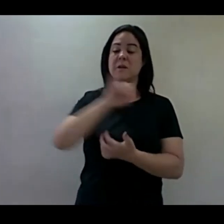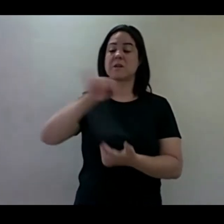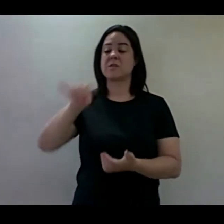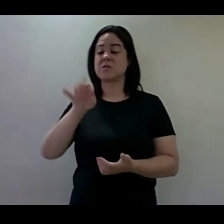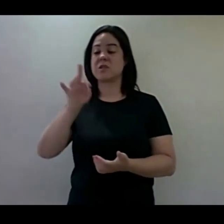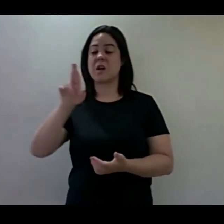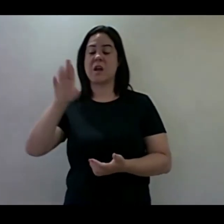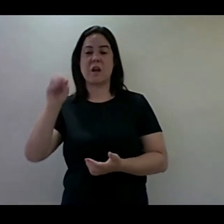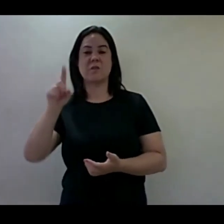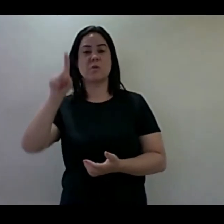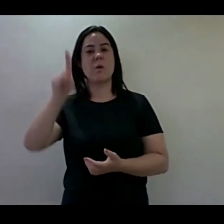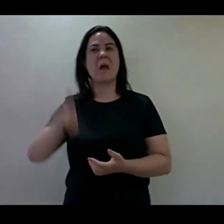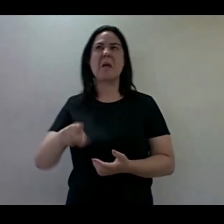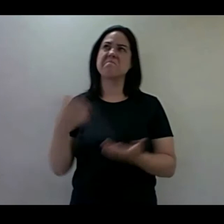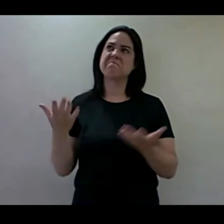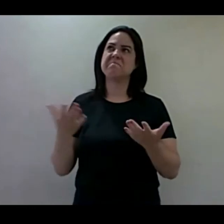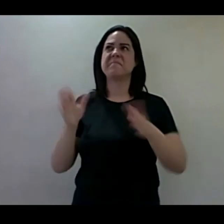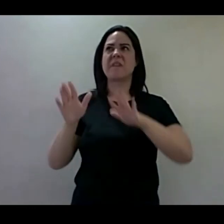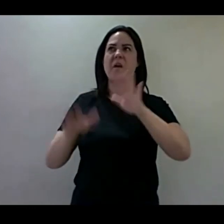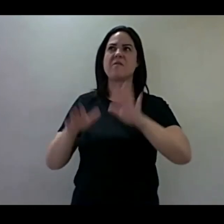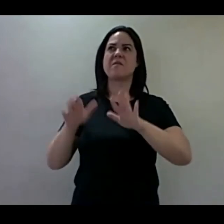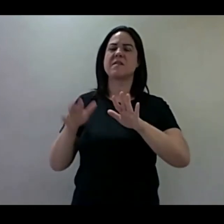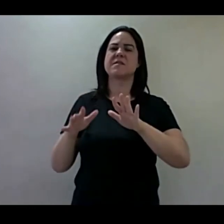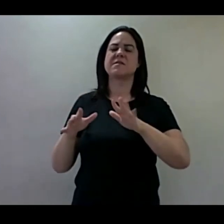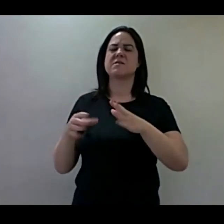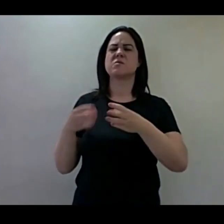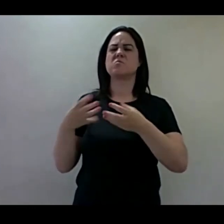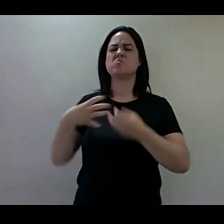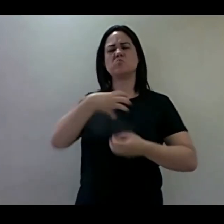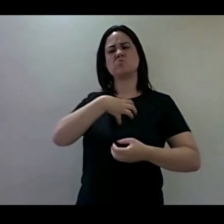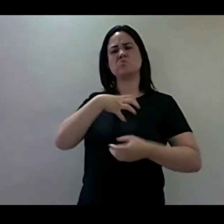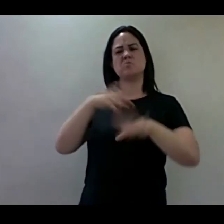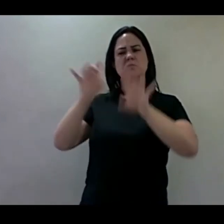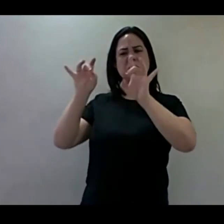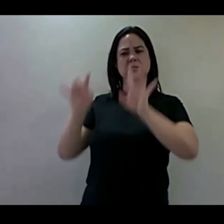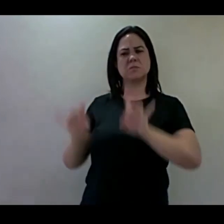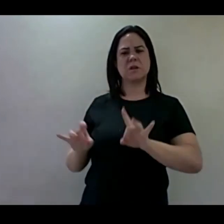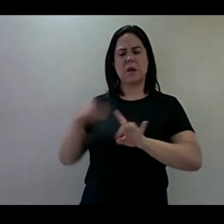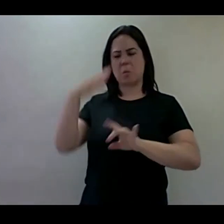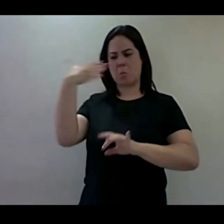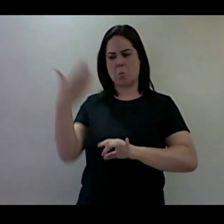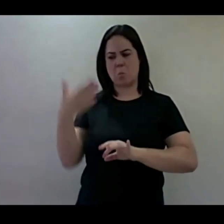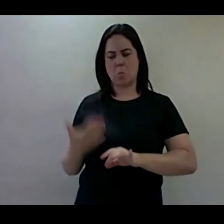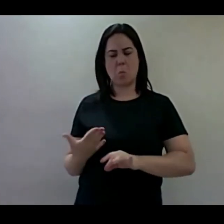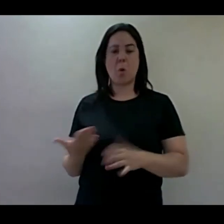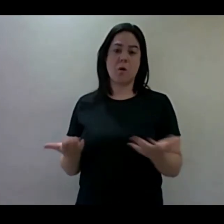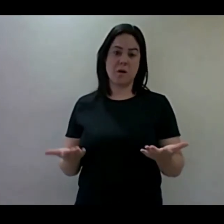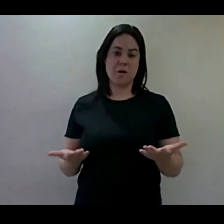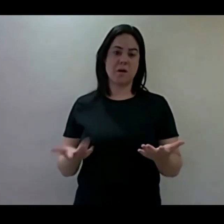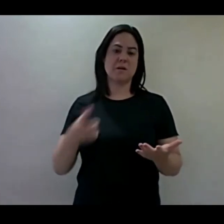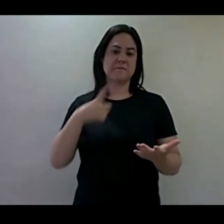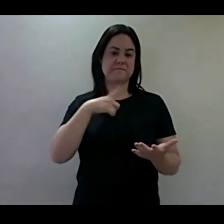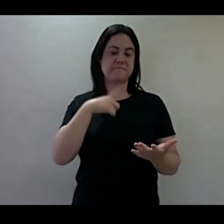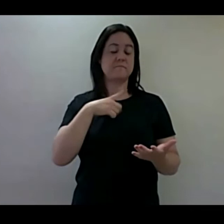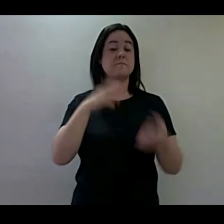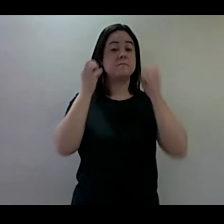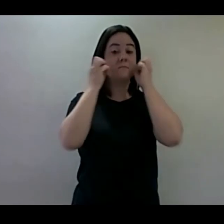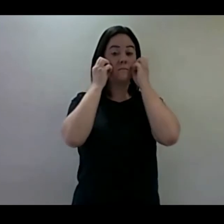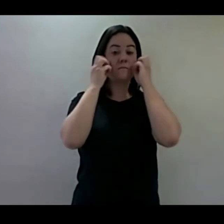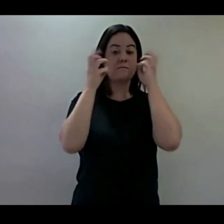uma expressão usada para honrar. Ou seja, Moisés estava numa